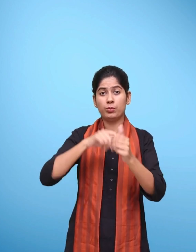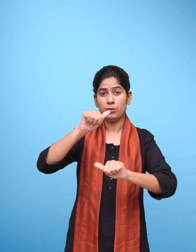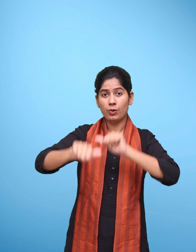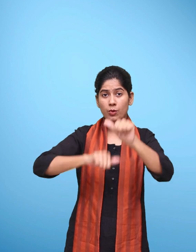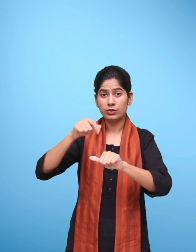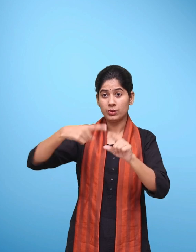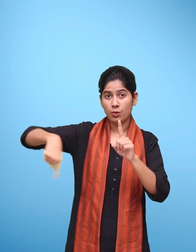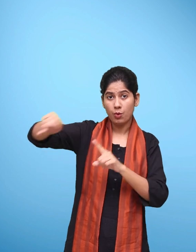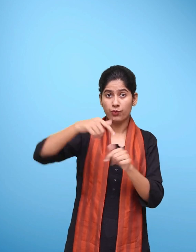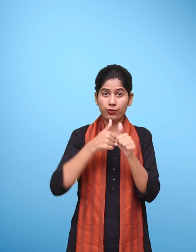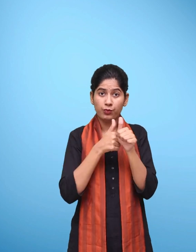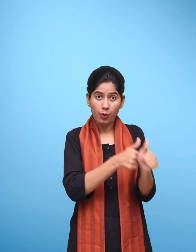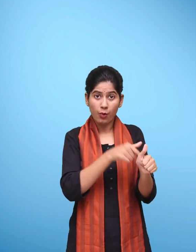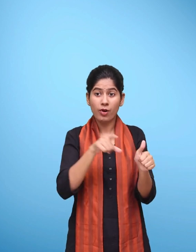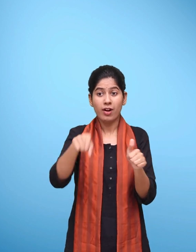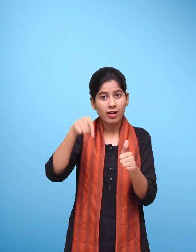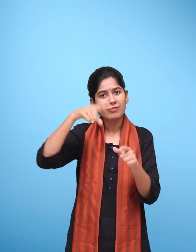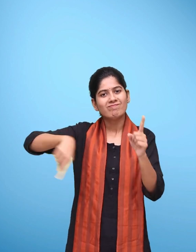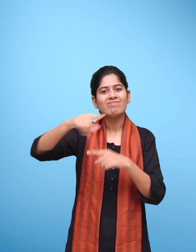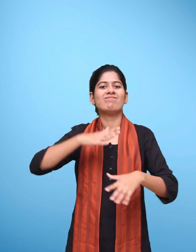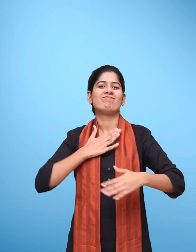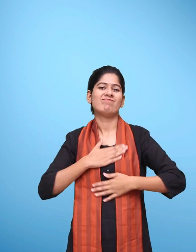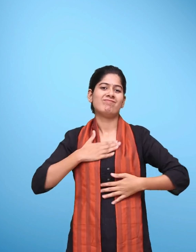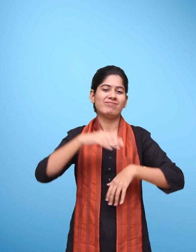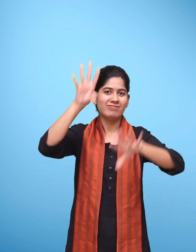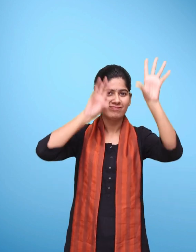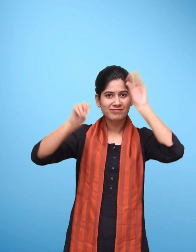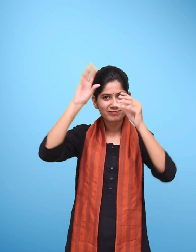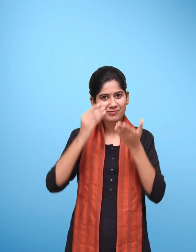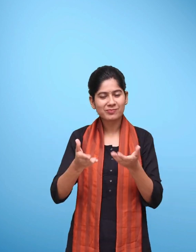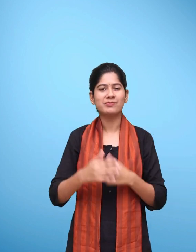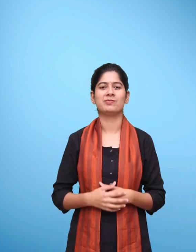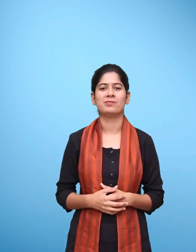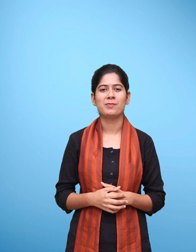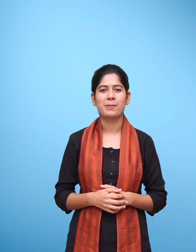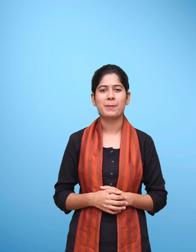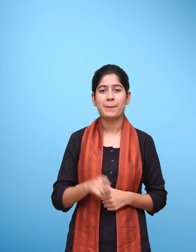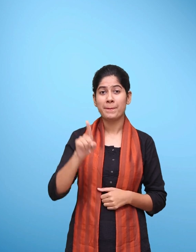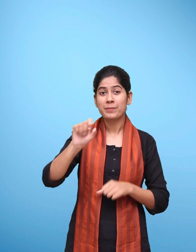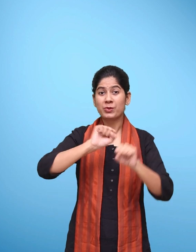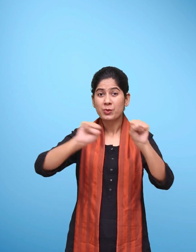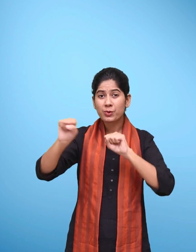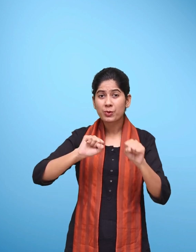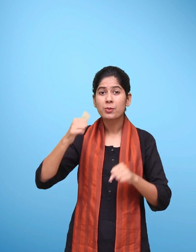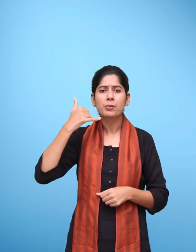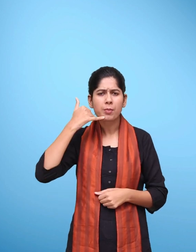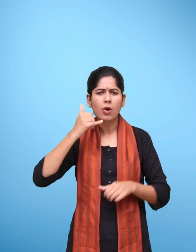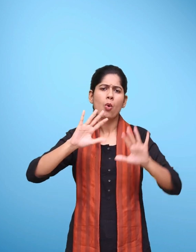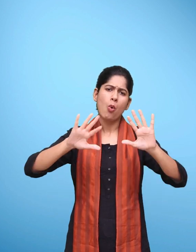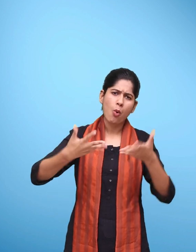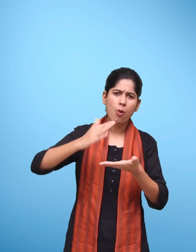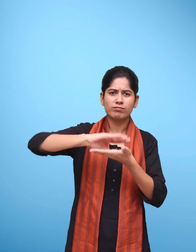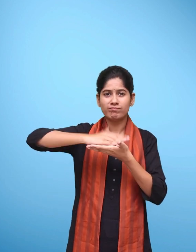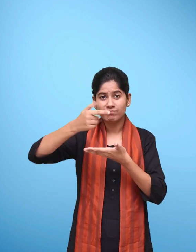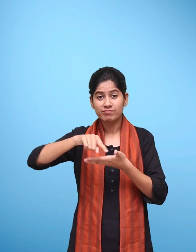यह प्रक्रिया आपको आनंद पूर्ण तरीके से सीखने में मदद करेगी अपने मबाइल